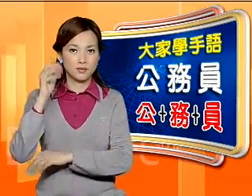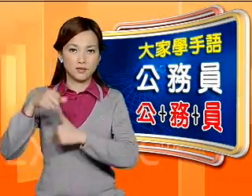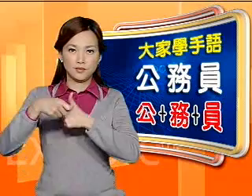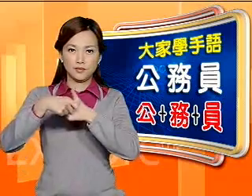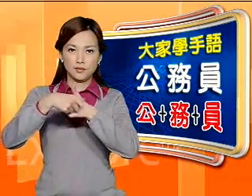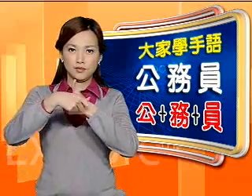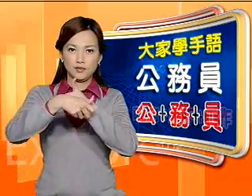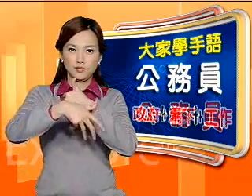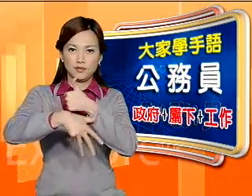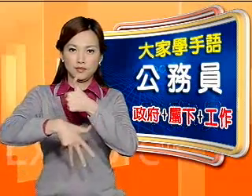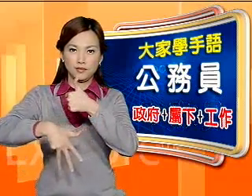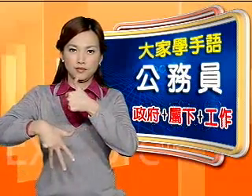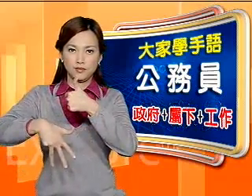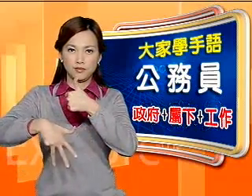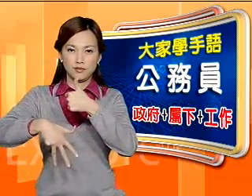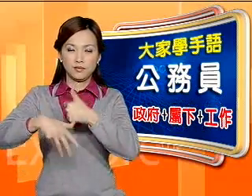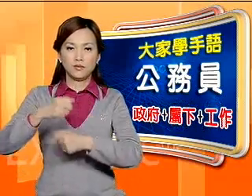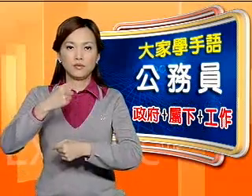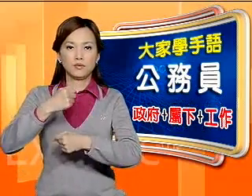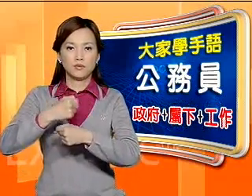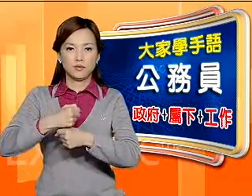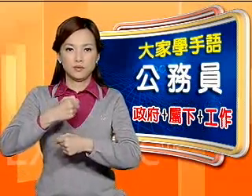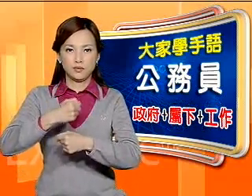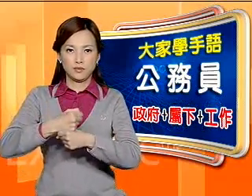成政府属下工作